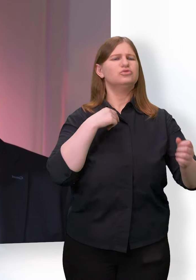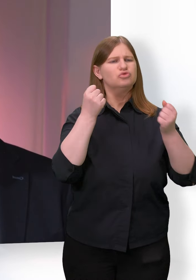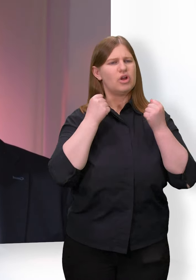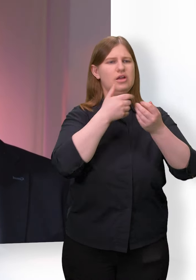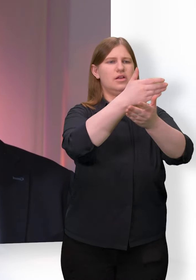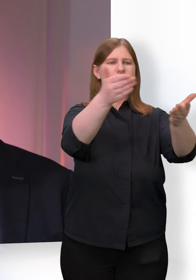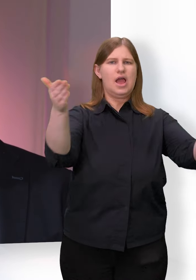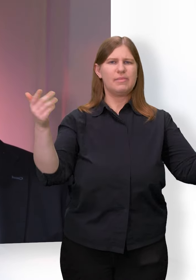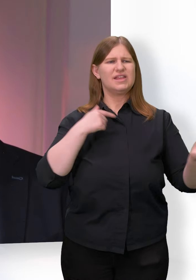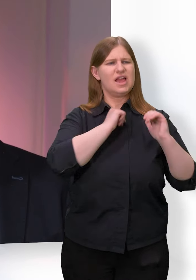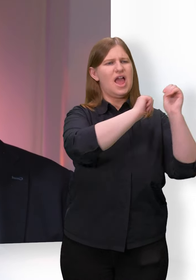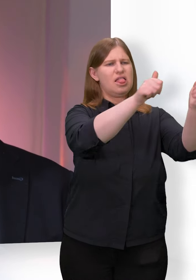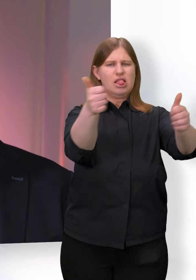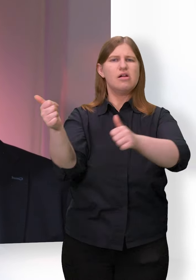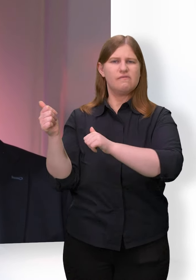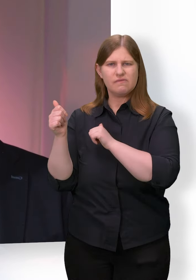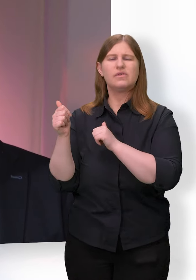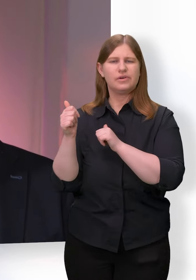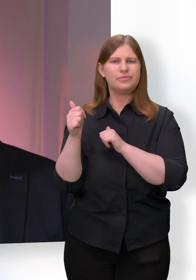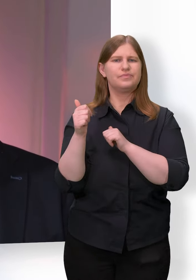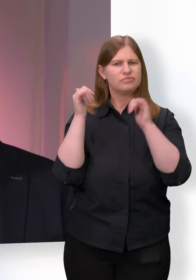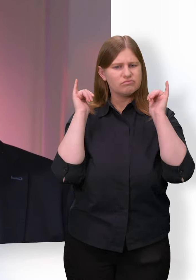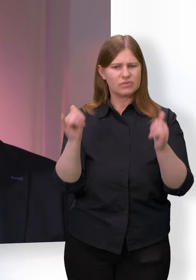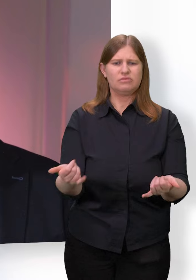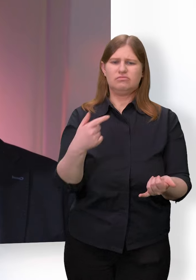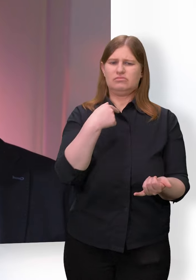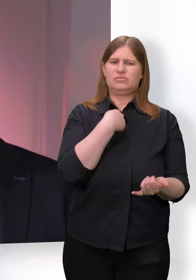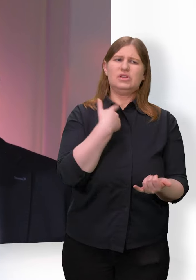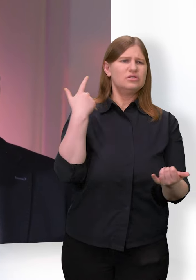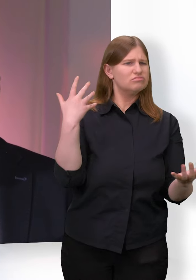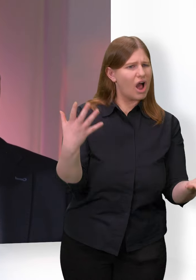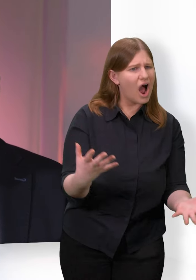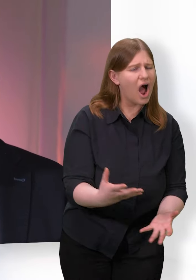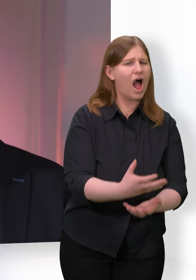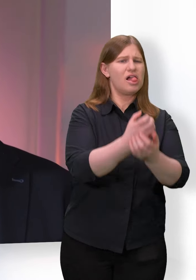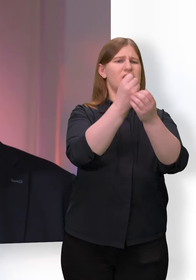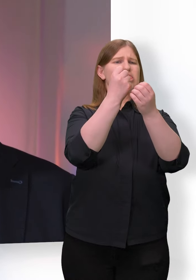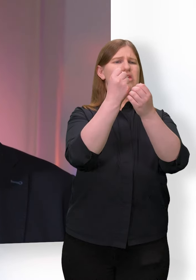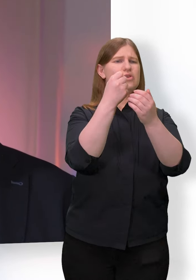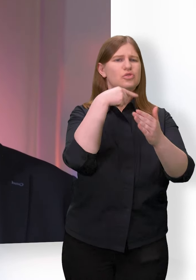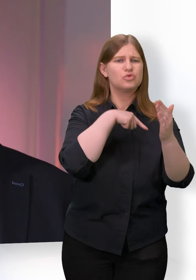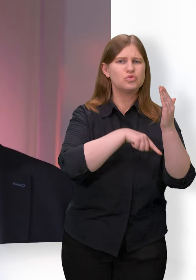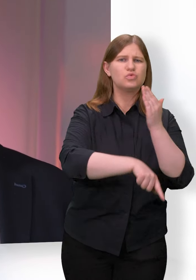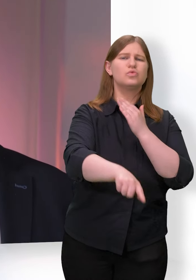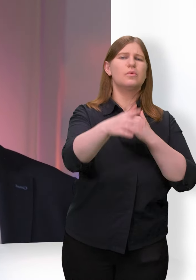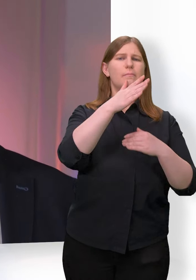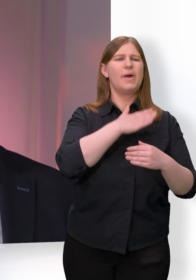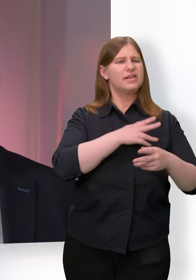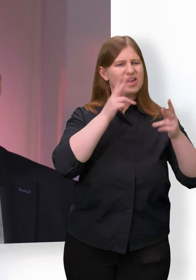ich helfe dir auch. Ja, ich erhalte dich durch die rechte Hand meiner Gerechtigkeit.